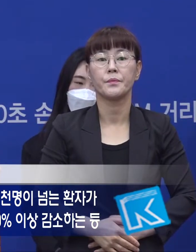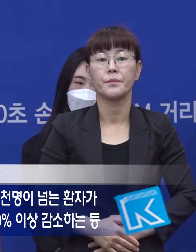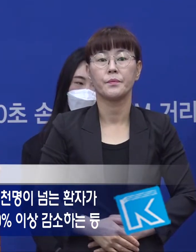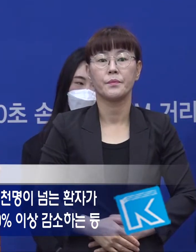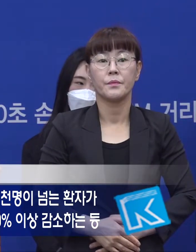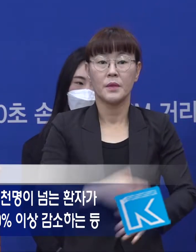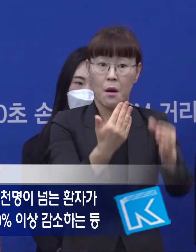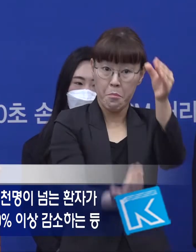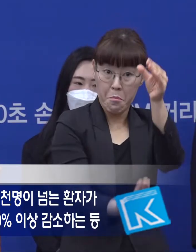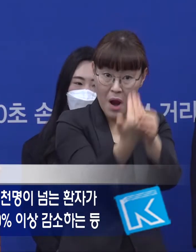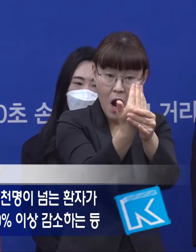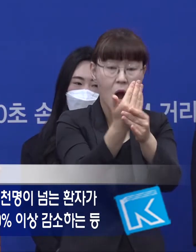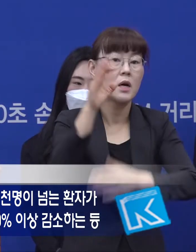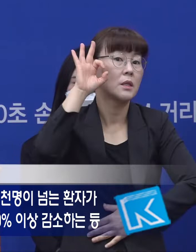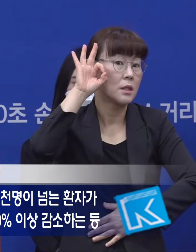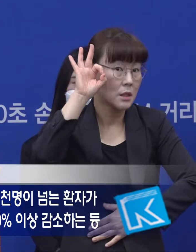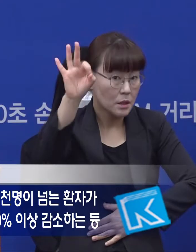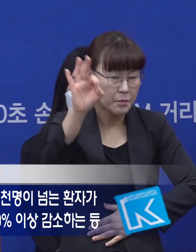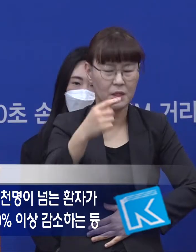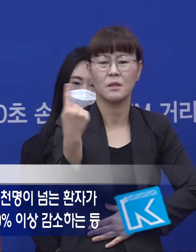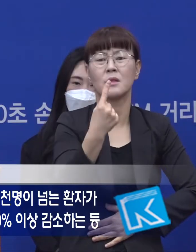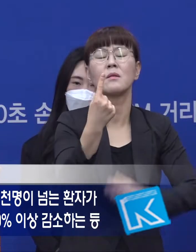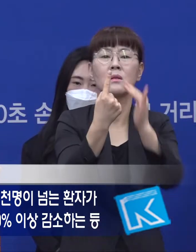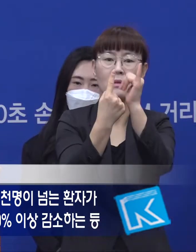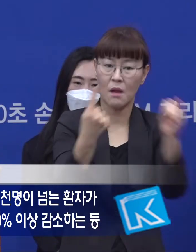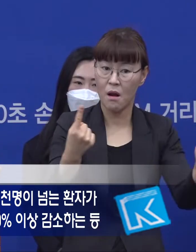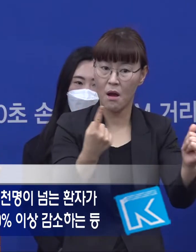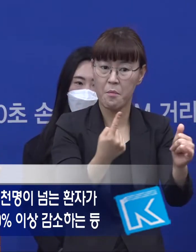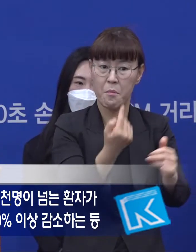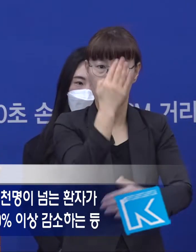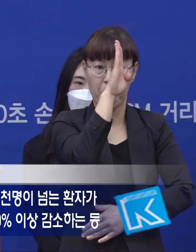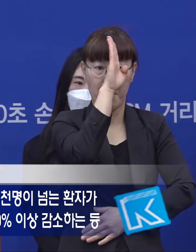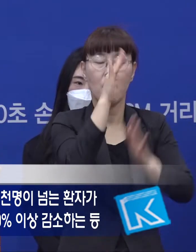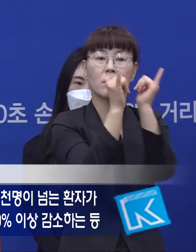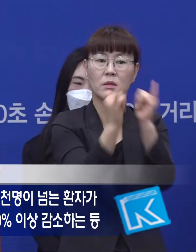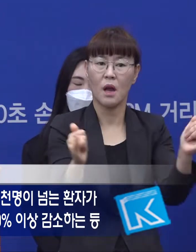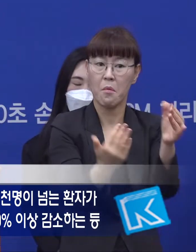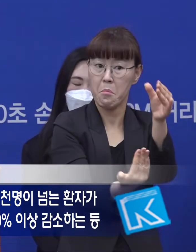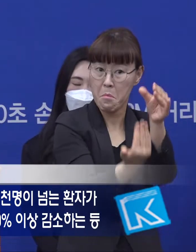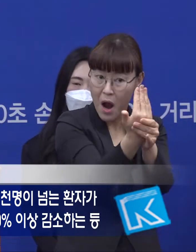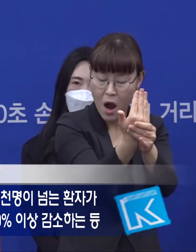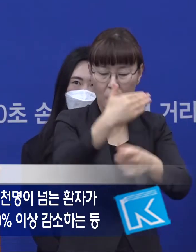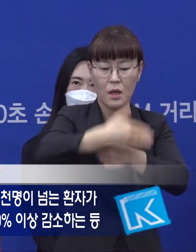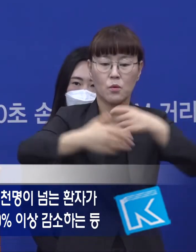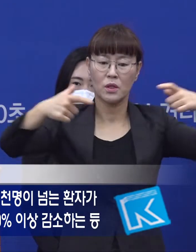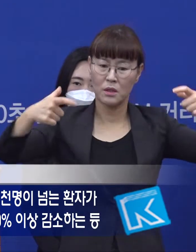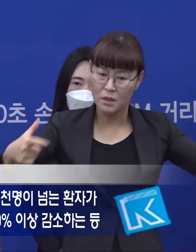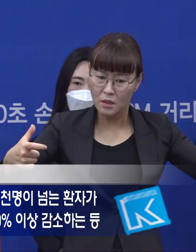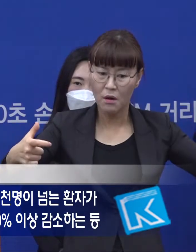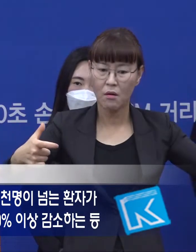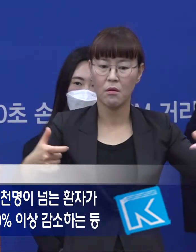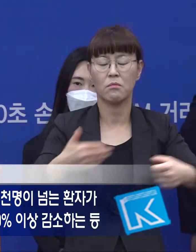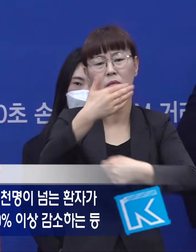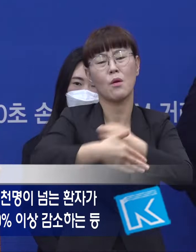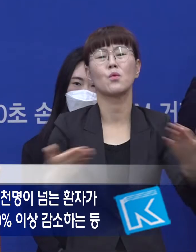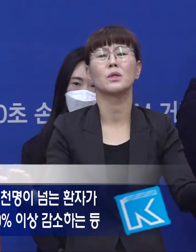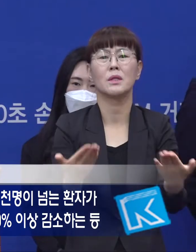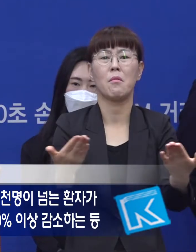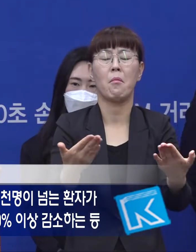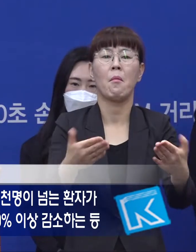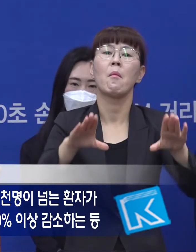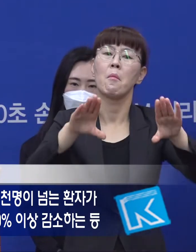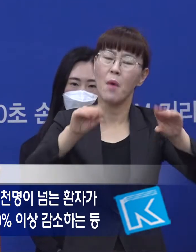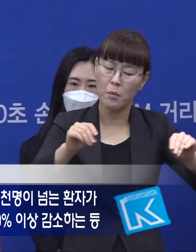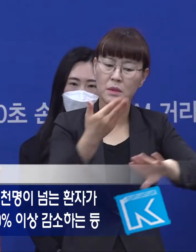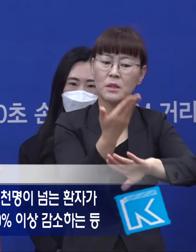발생 10일 만에 1천 명이 넘는 환자가 발생하자 대구시는 도시 자체가 마비되고 타 지역과의